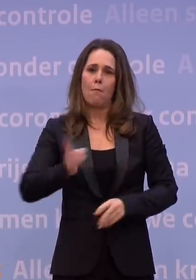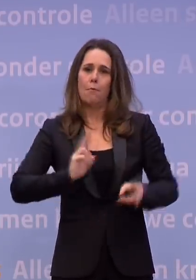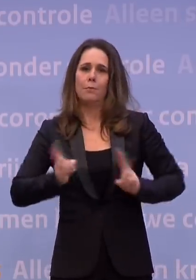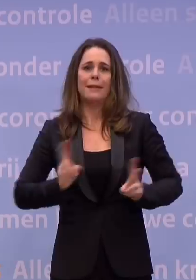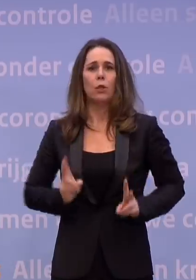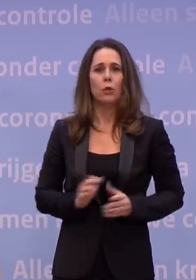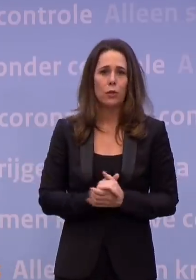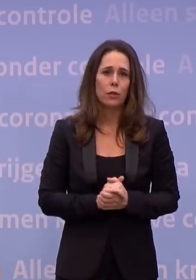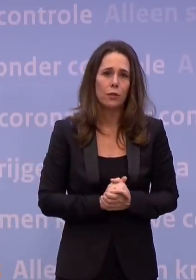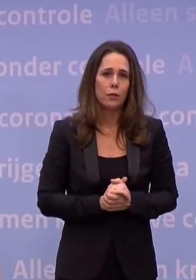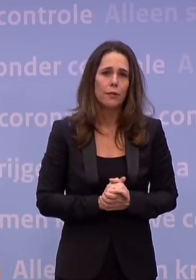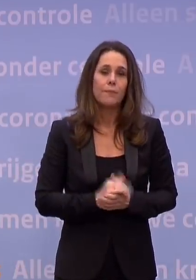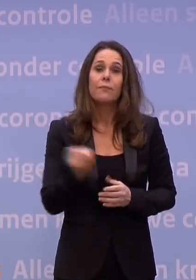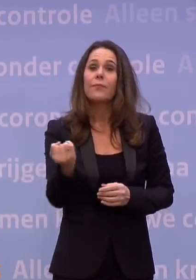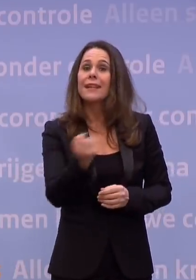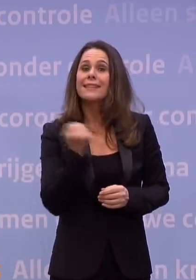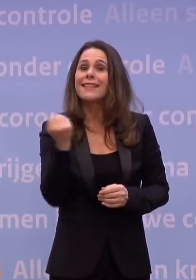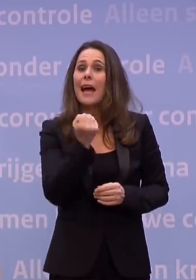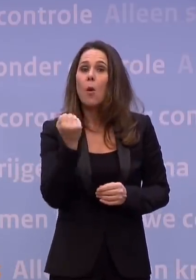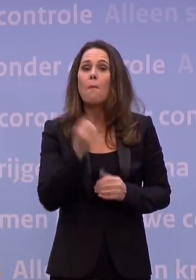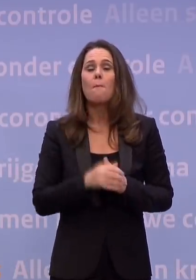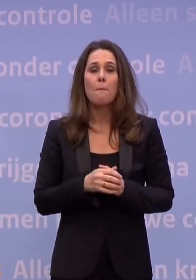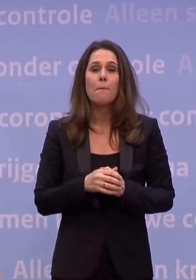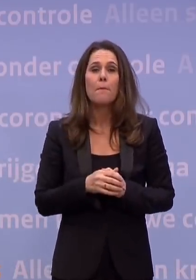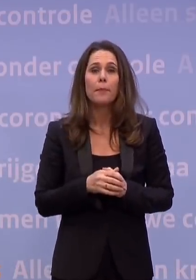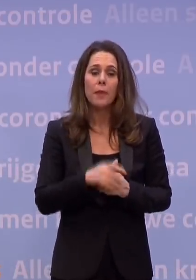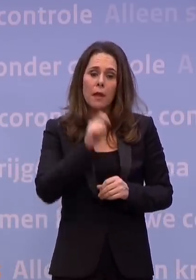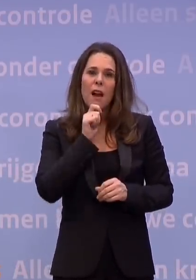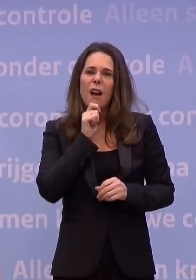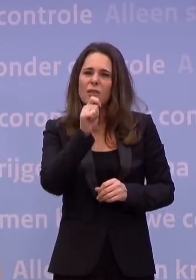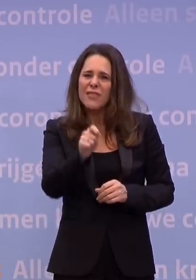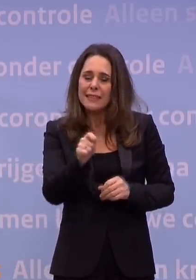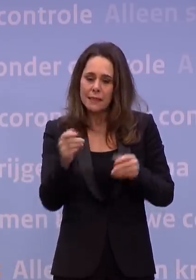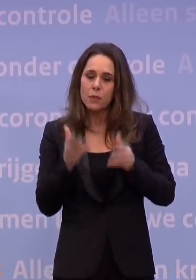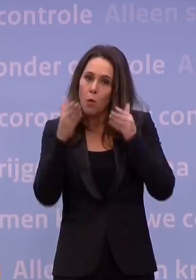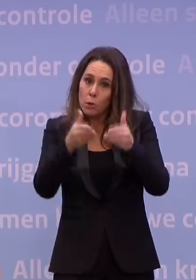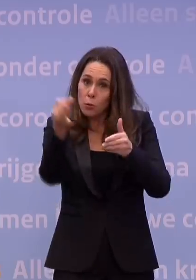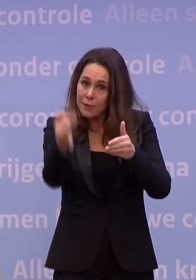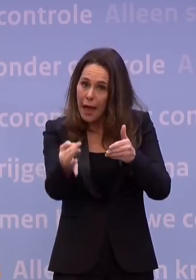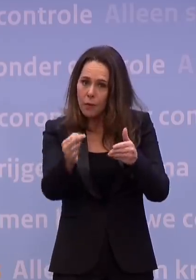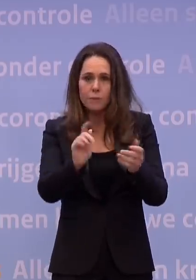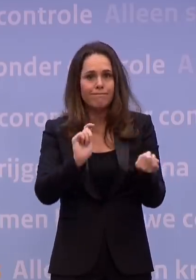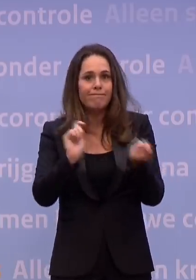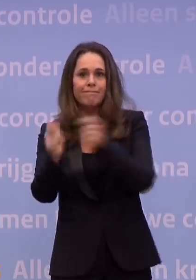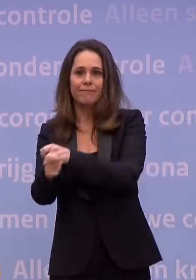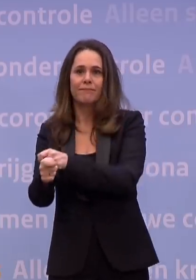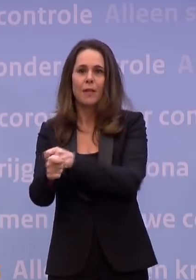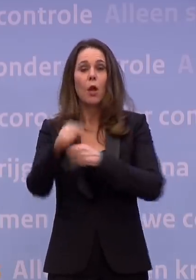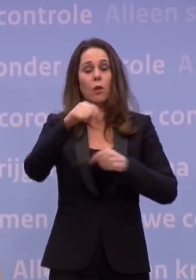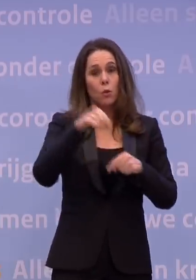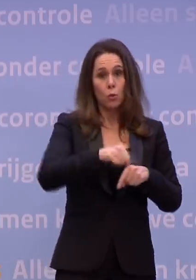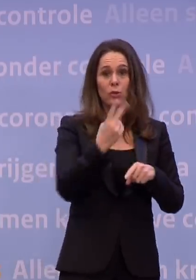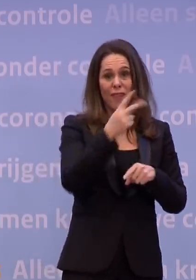Daarom ook de aanpassing van het advies over bezoek thuis. Dat verandert namelijk van bezoek thuis van twee